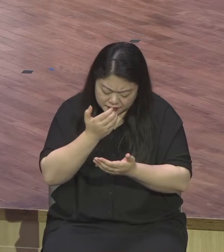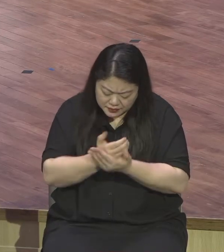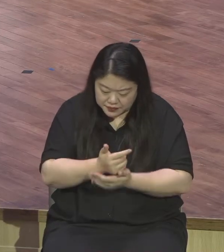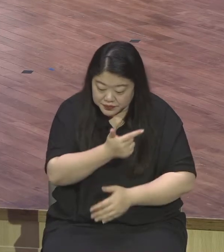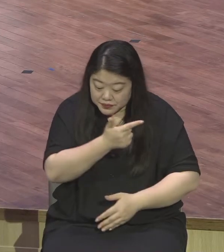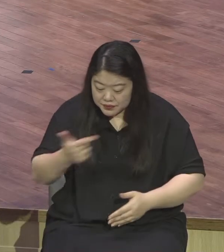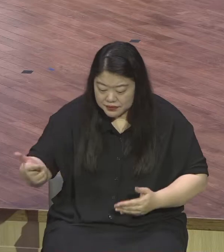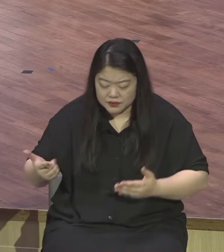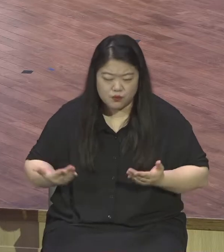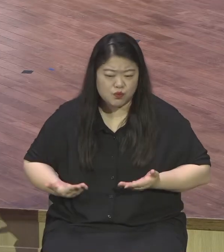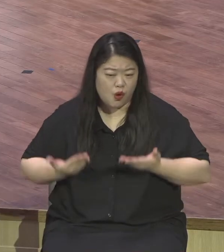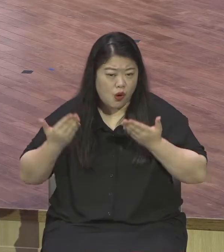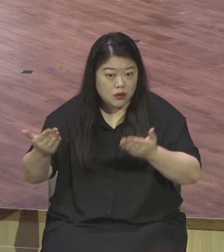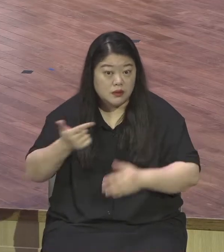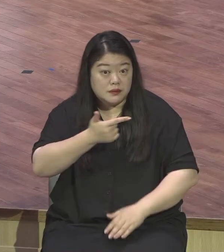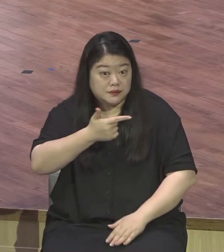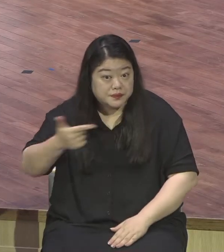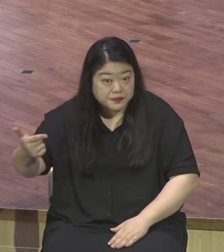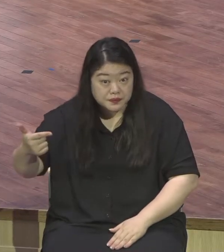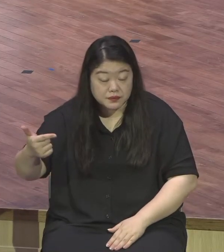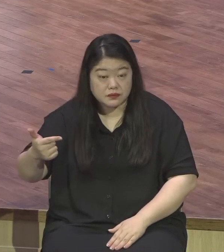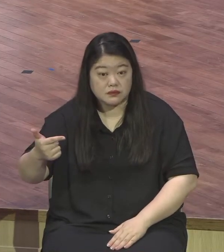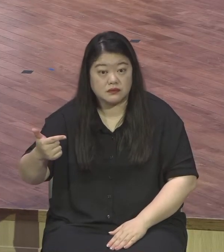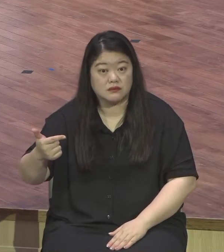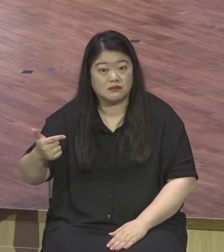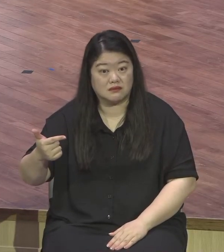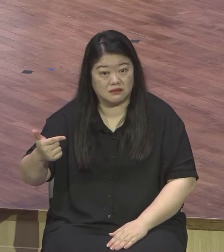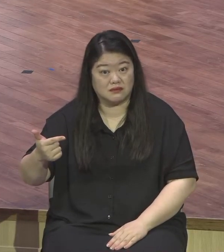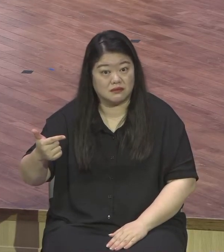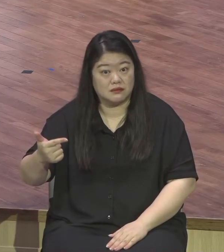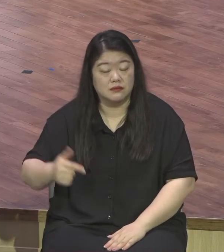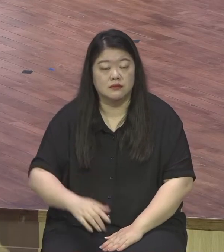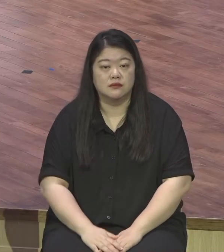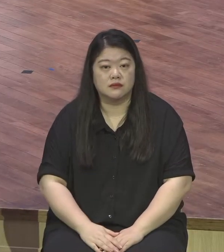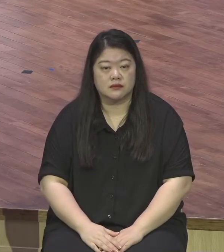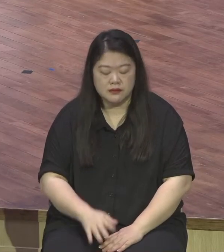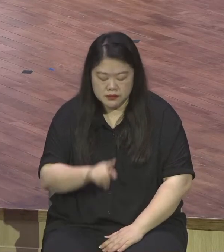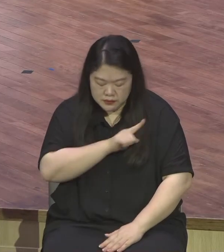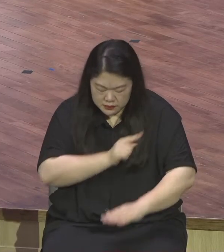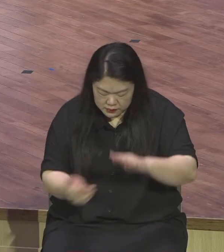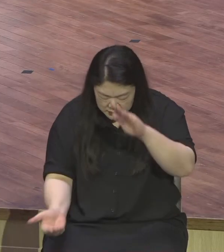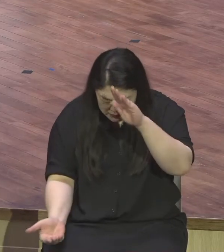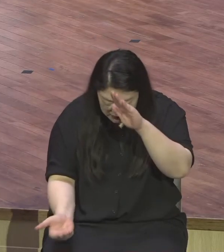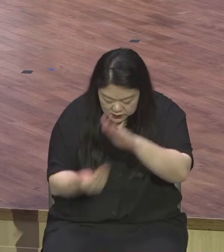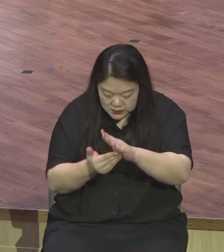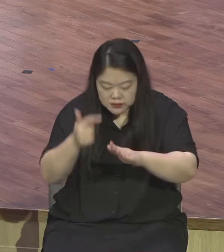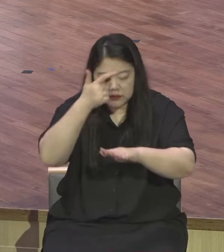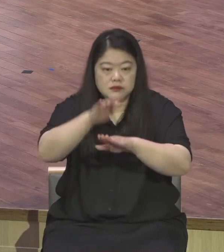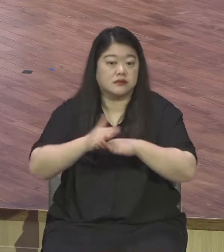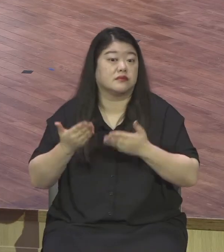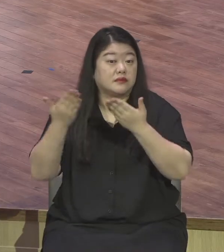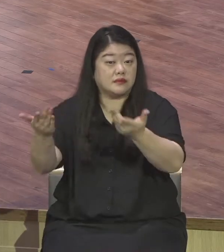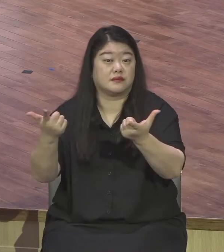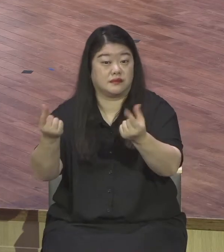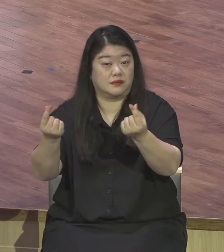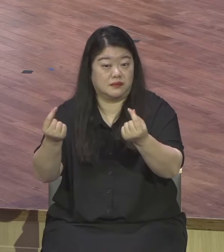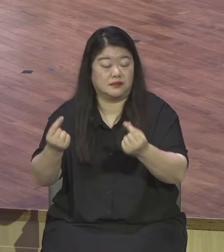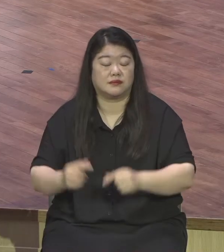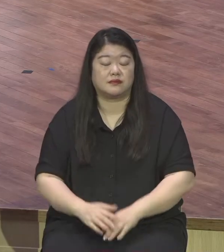최고의 다시 말하면 예배를 드린 겁니다 이 헌신 제가